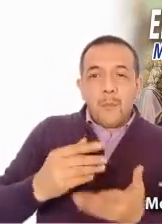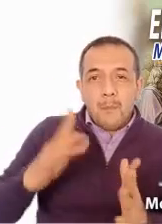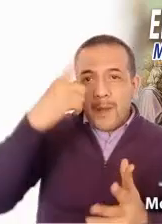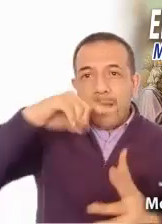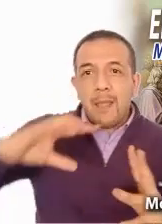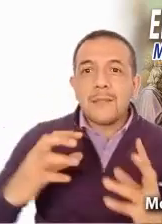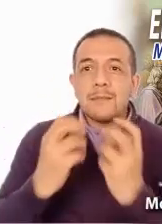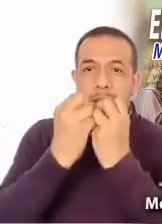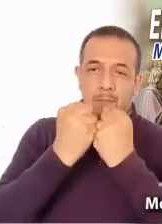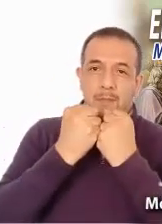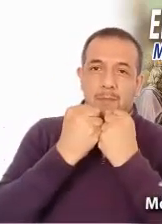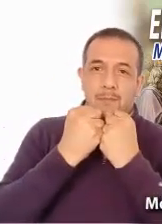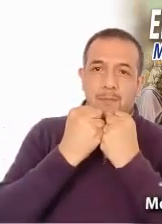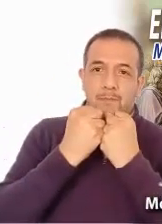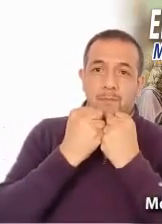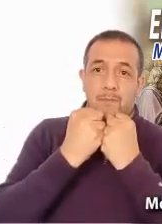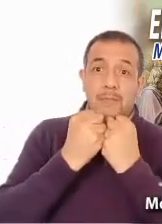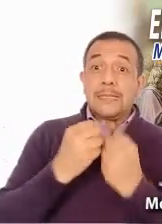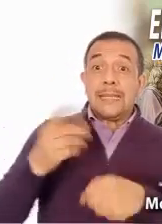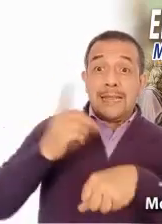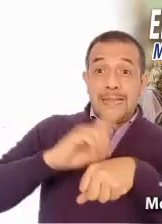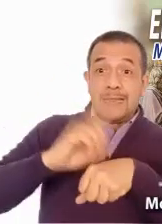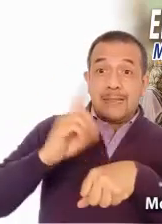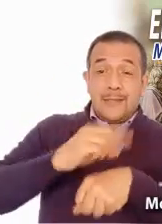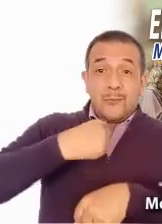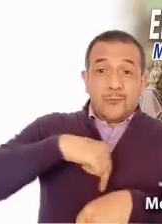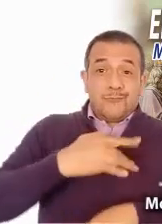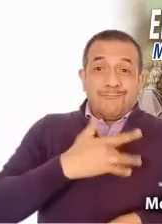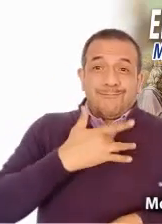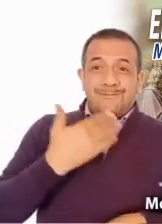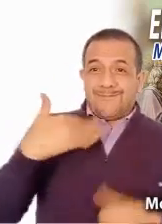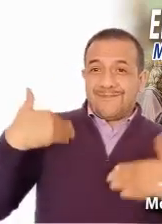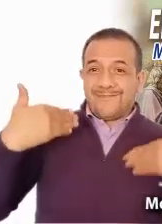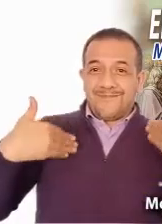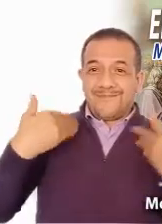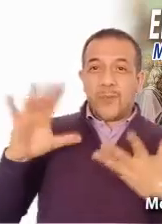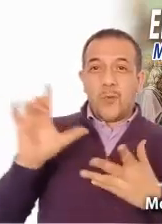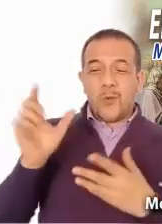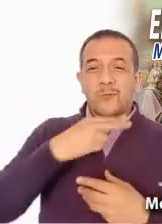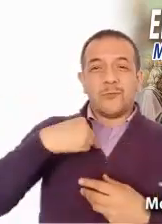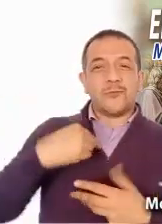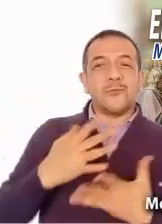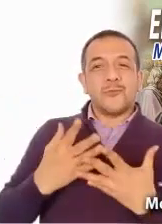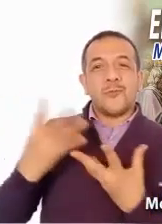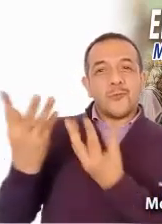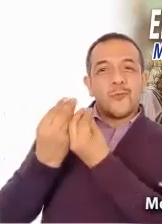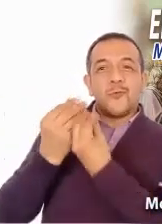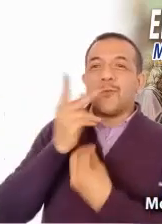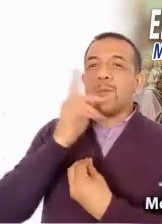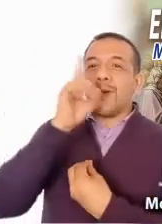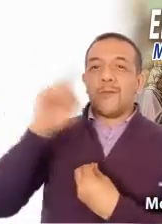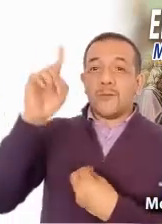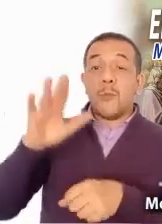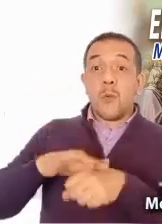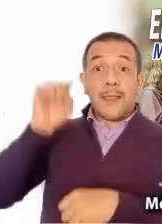día caminando y viviendo en una estrecha amistad con Dios, y reconocer, como dice San Pablo, que